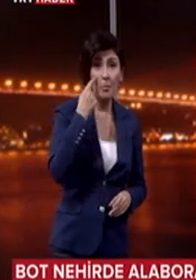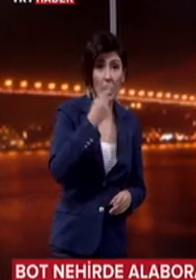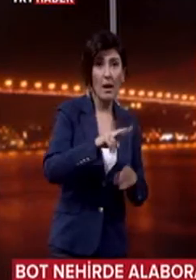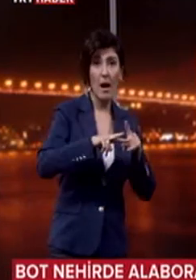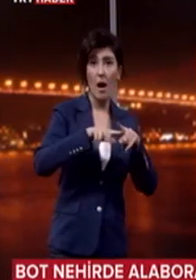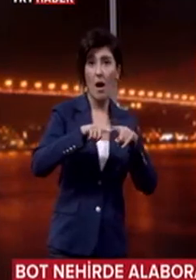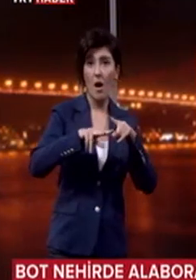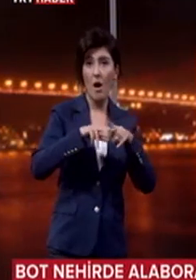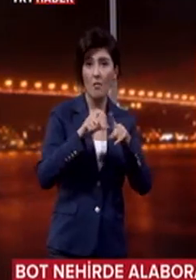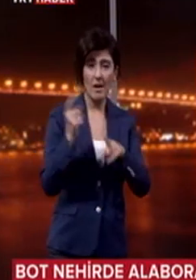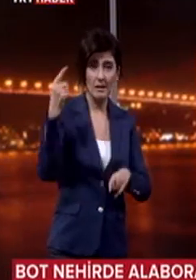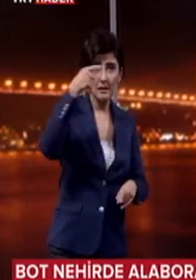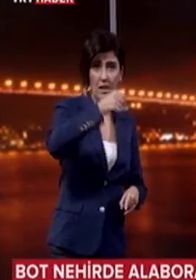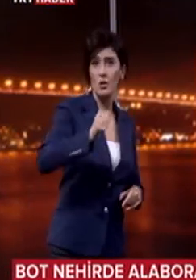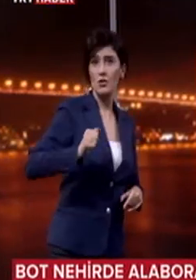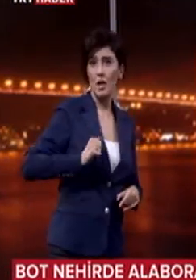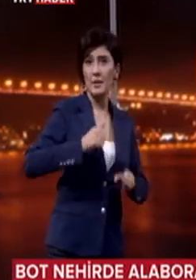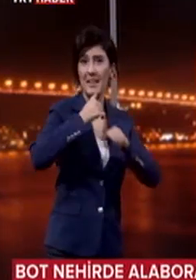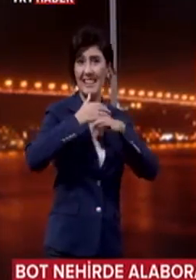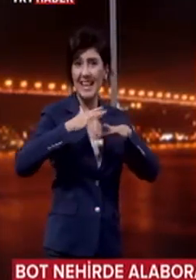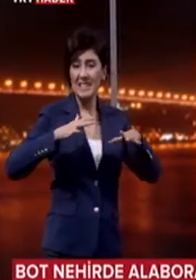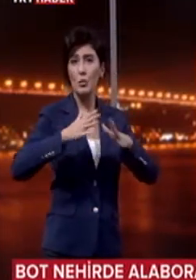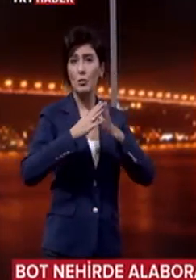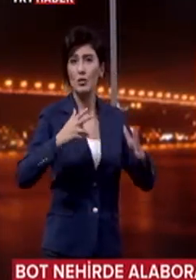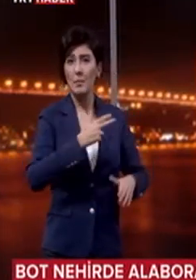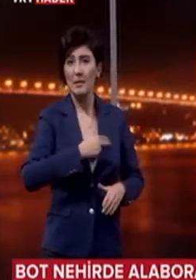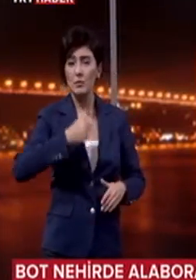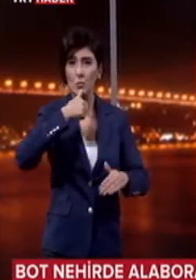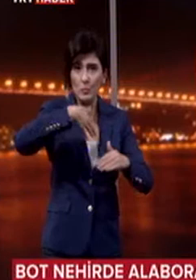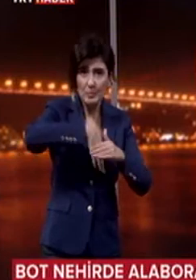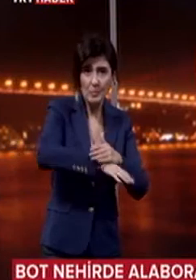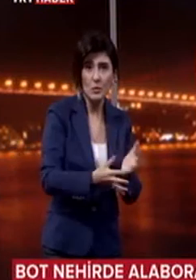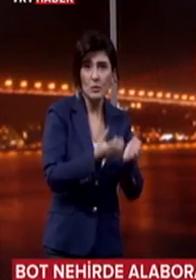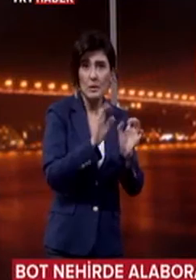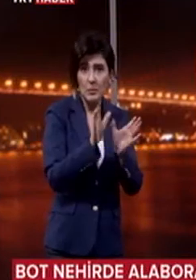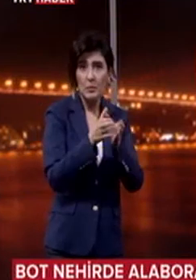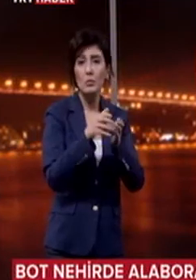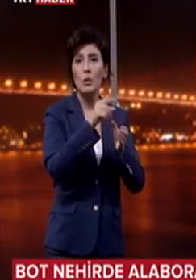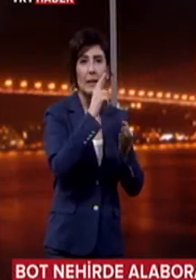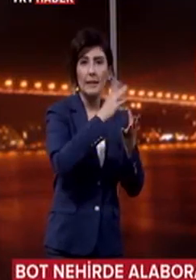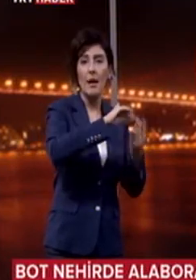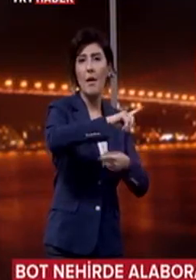olay yerine giden AFAD, Jandarma ve Denizli Büyükşehir Belediyesi Sua Altı Kurtarma Ekipleri Burak İz'i arama çalışması başlattı.